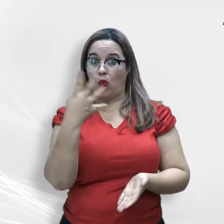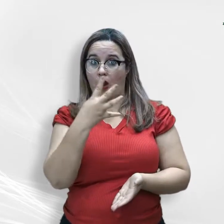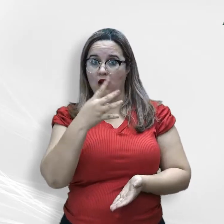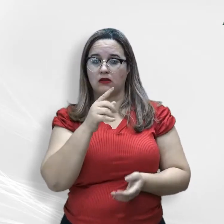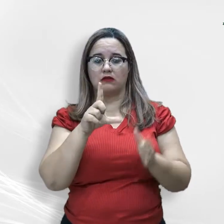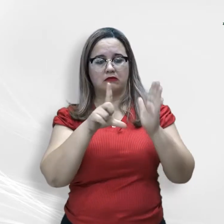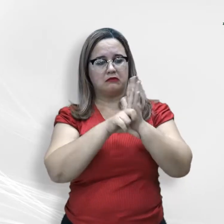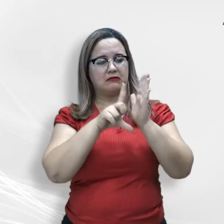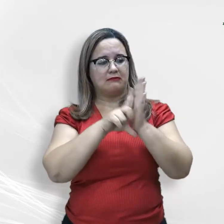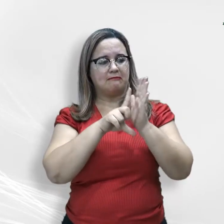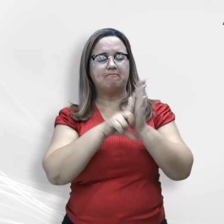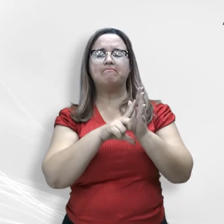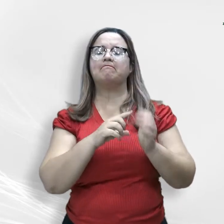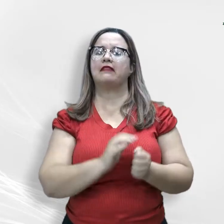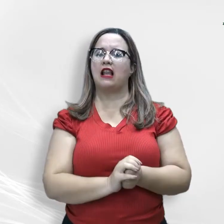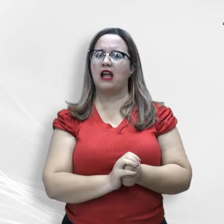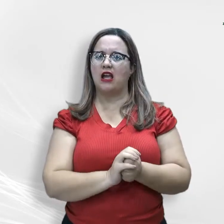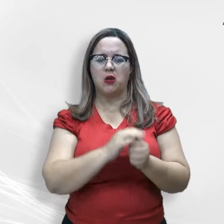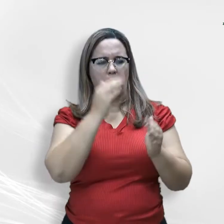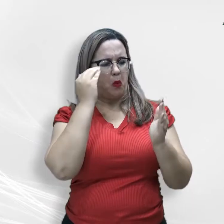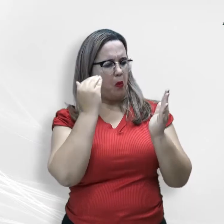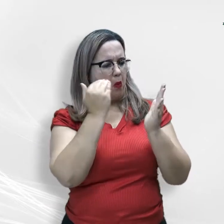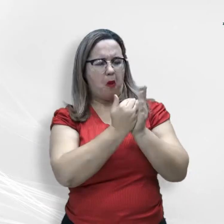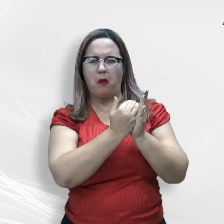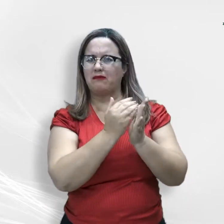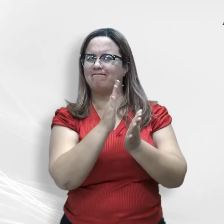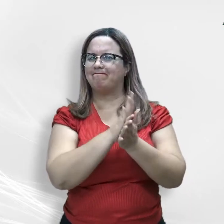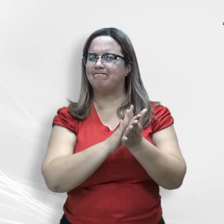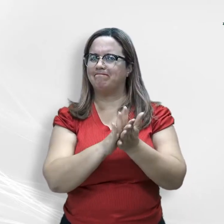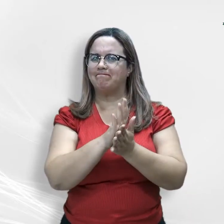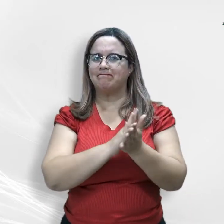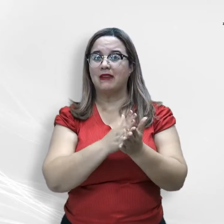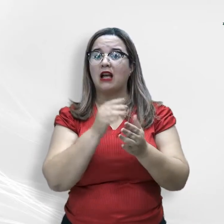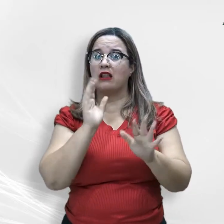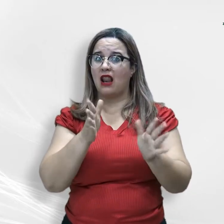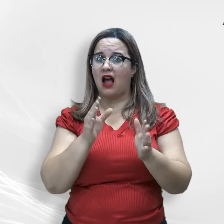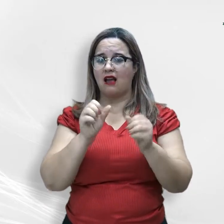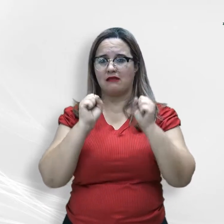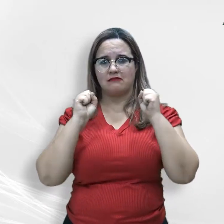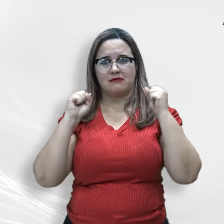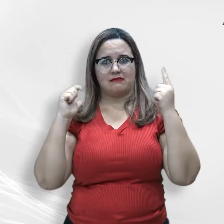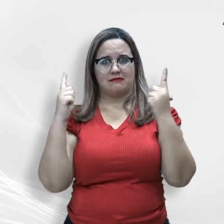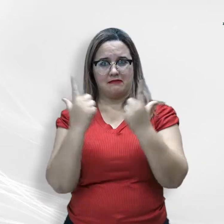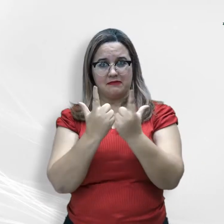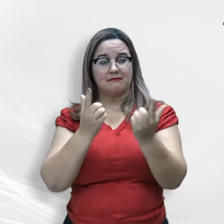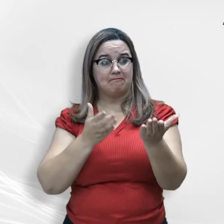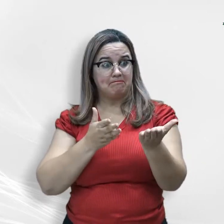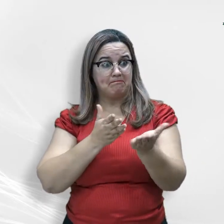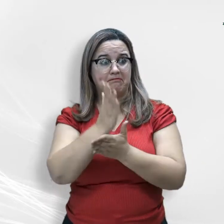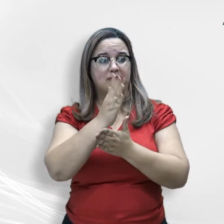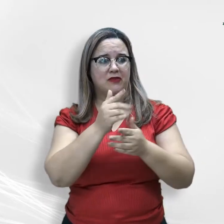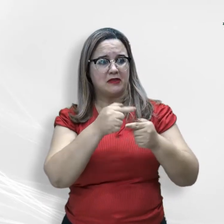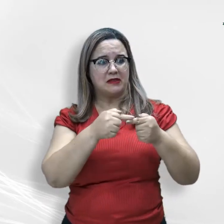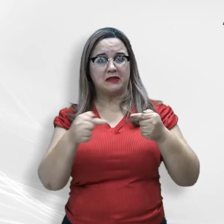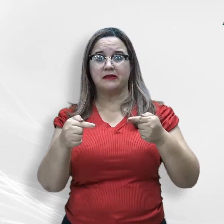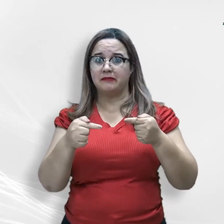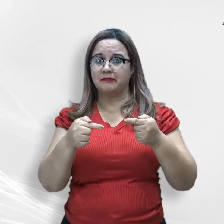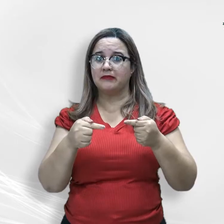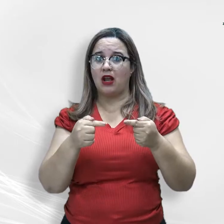.367, barra 2021, aprovada nesta semana pela Assembleia Legislativa, que condiciona ao retorno